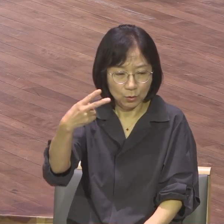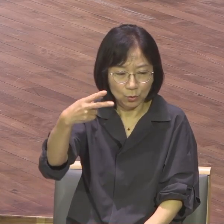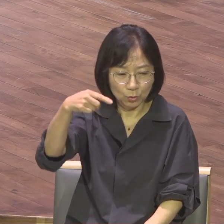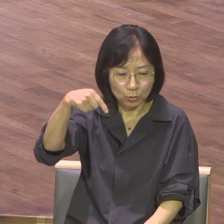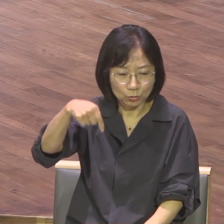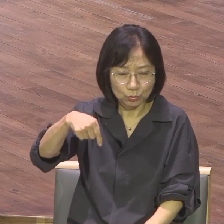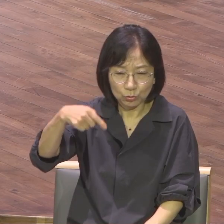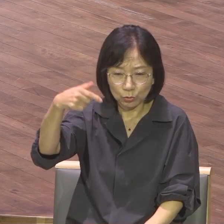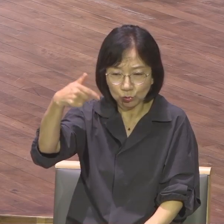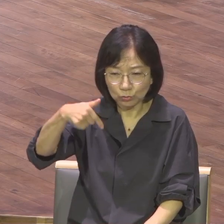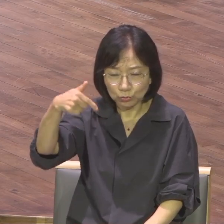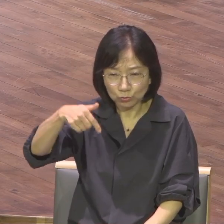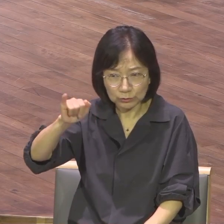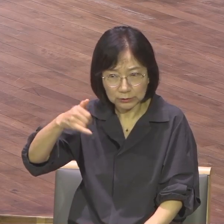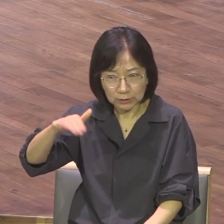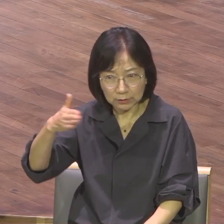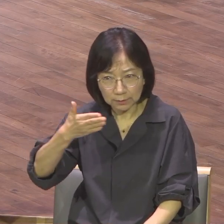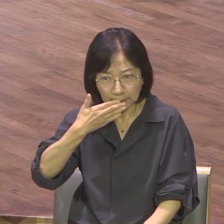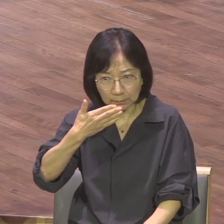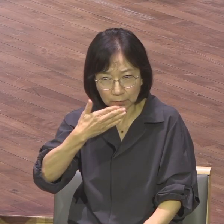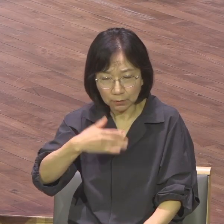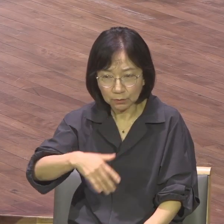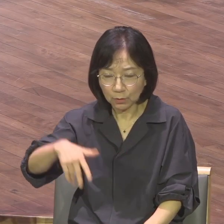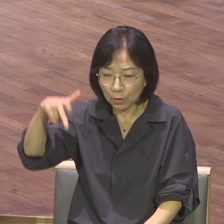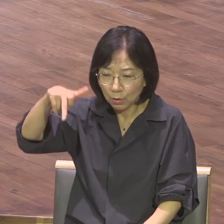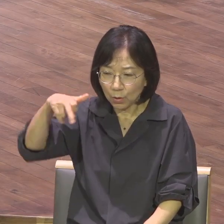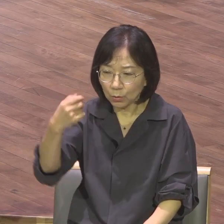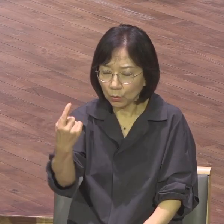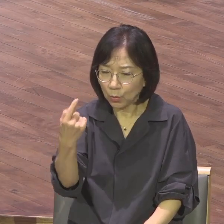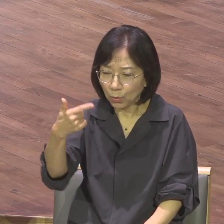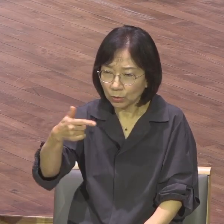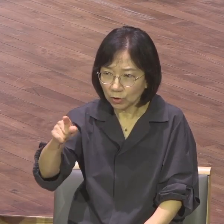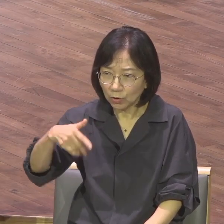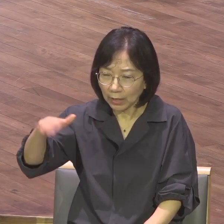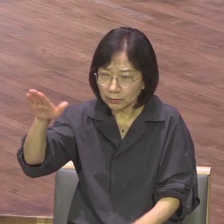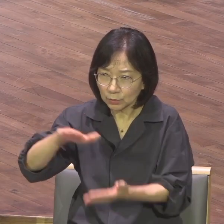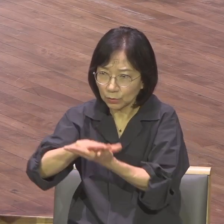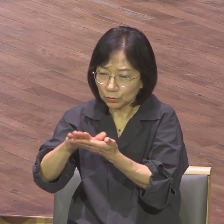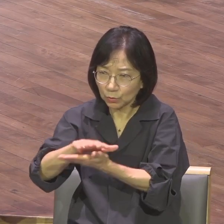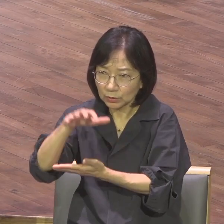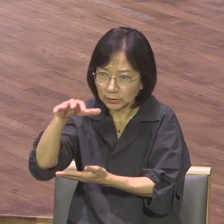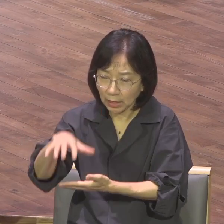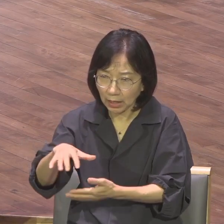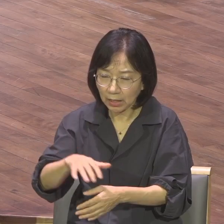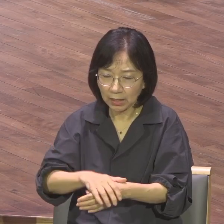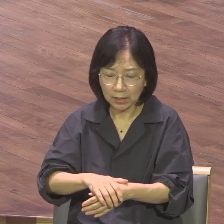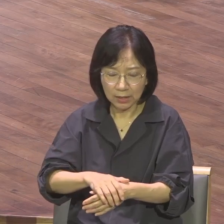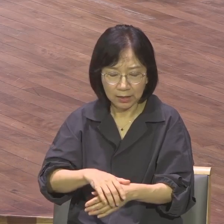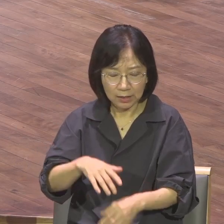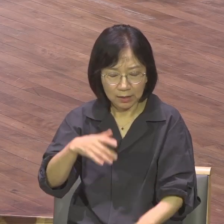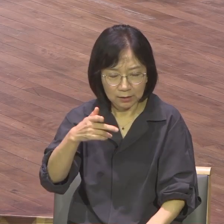코너에 가서 놀다가 컵 안에 가서 음료수 마시고 인생 내 컷 찍고 우리 마무리하자